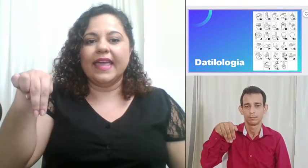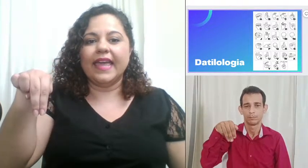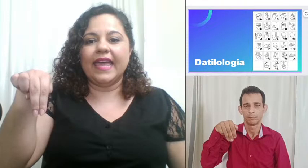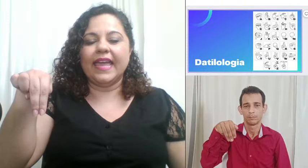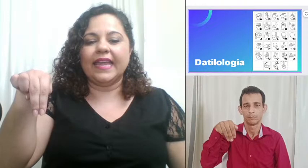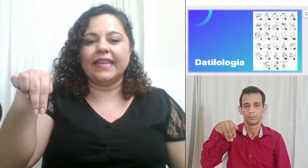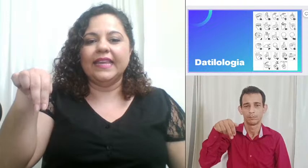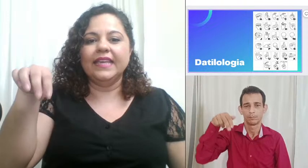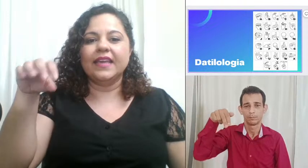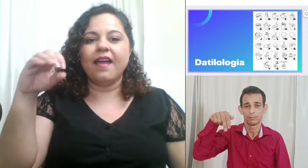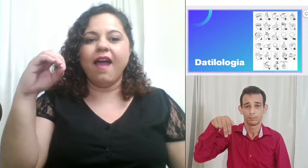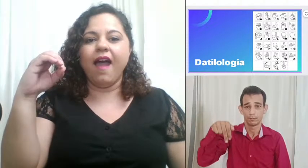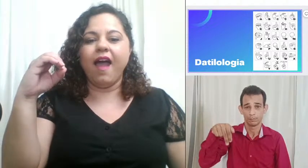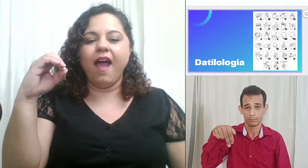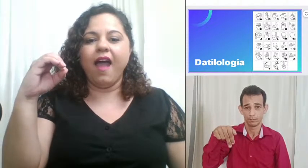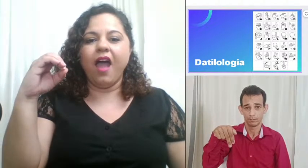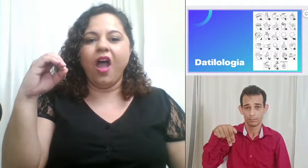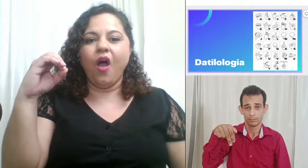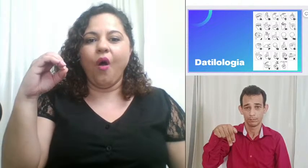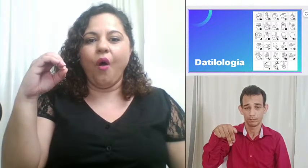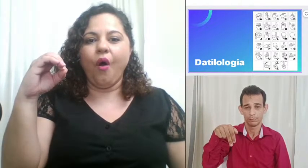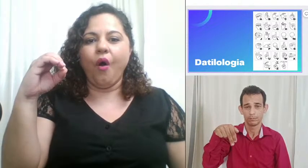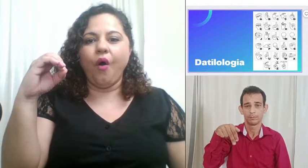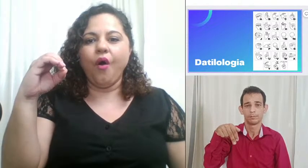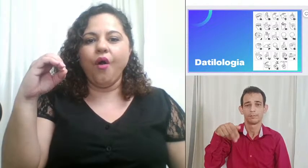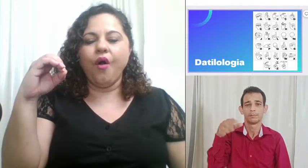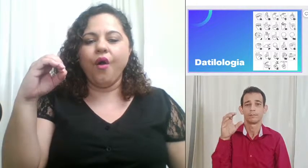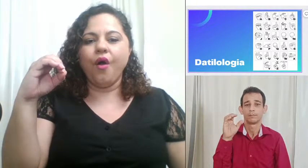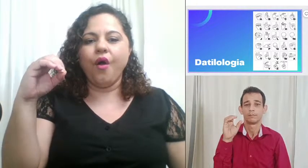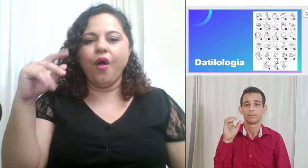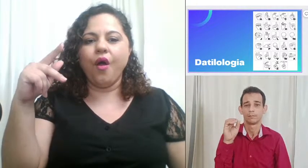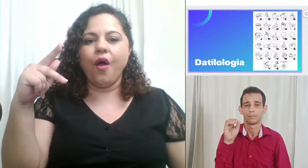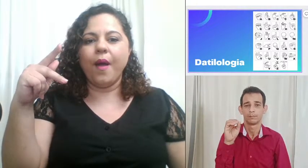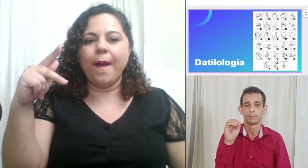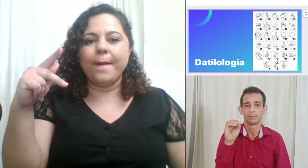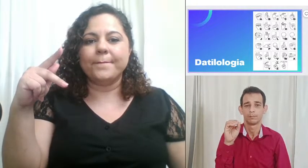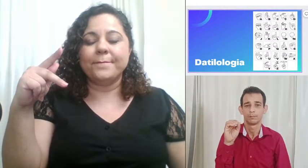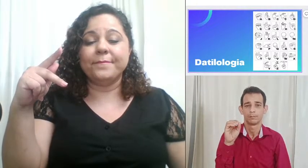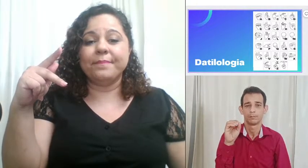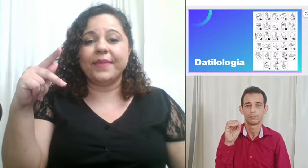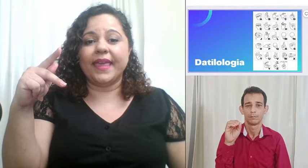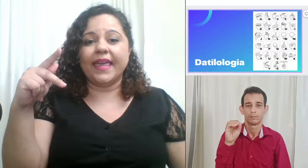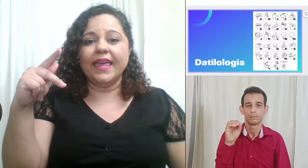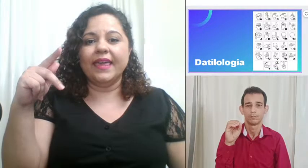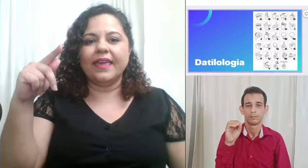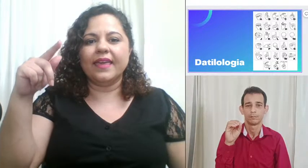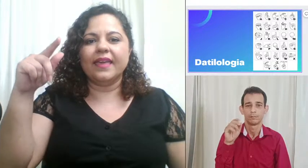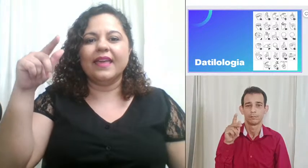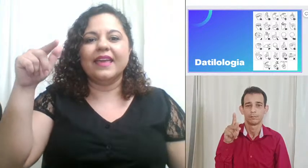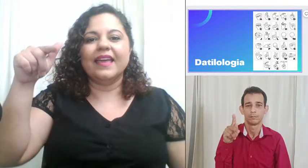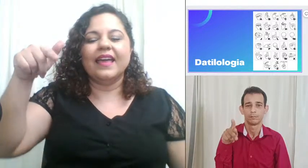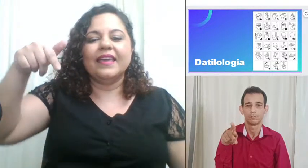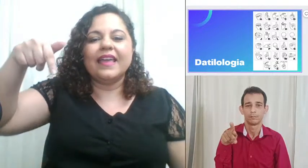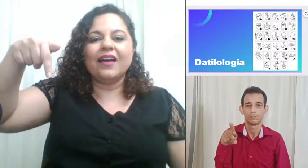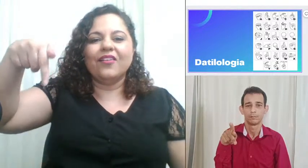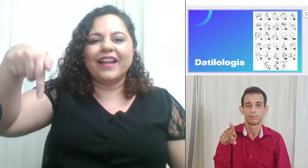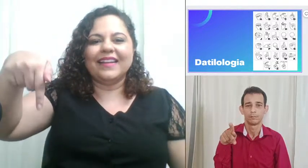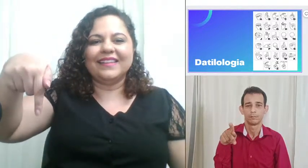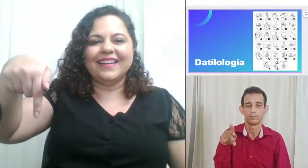N O T e agora a letra